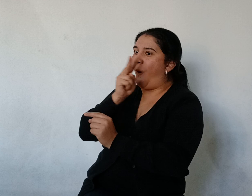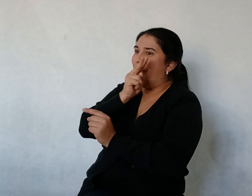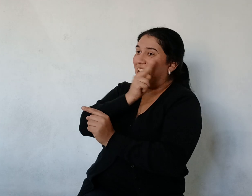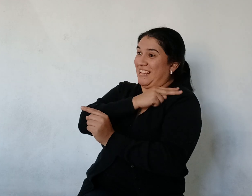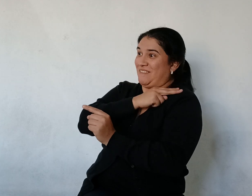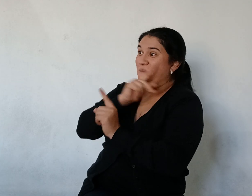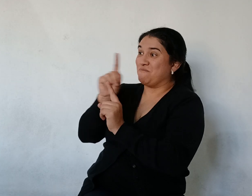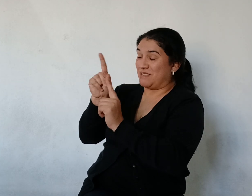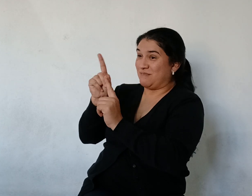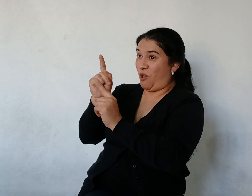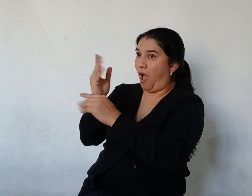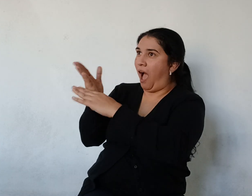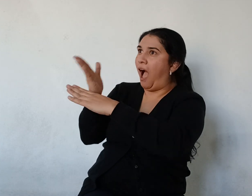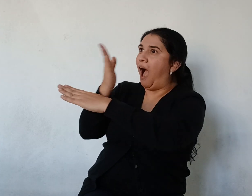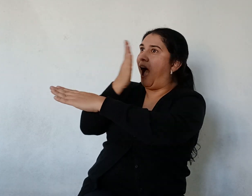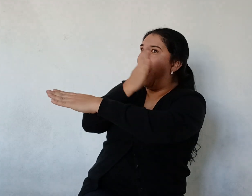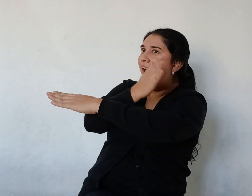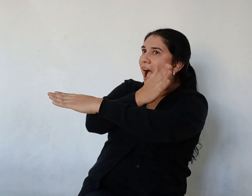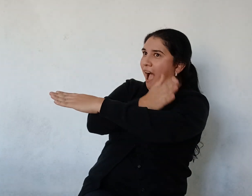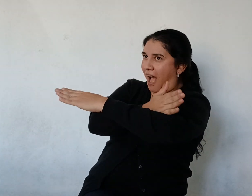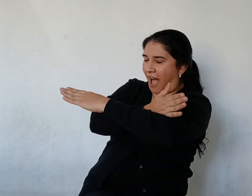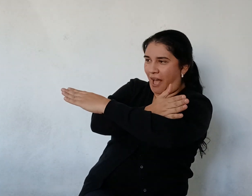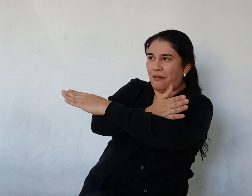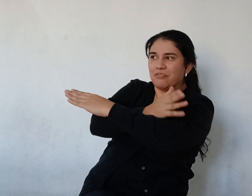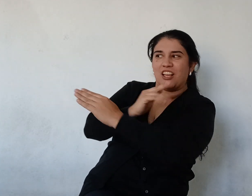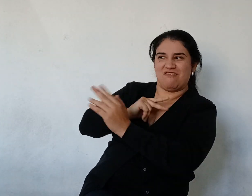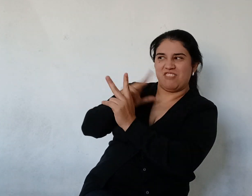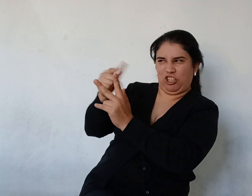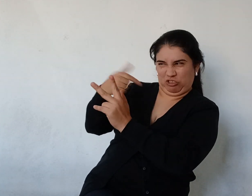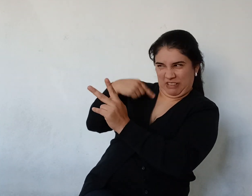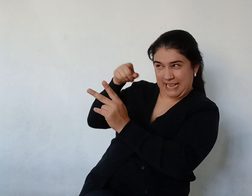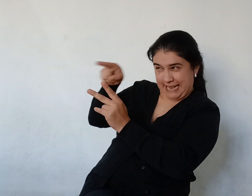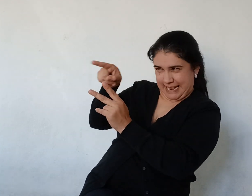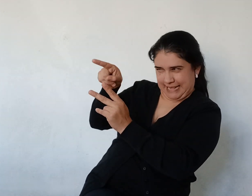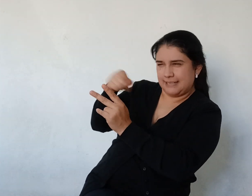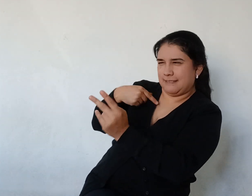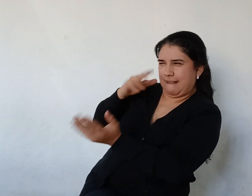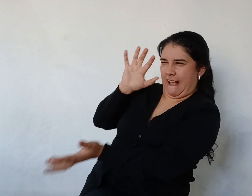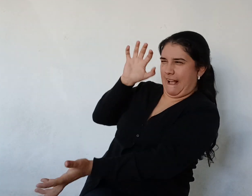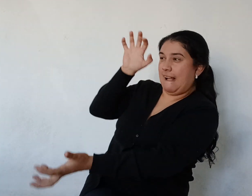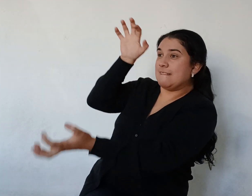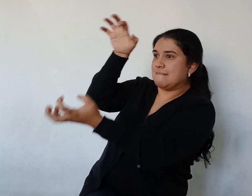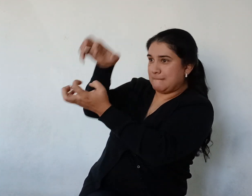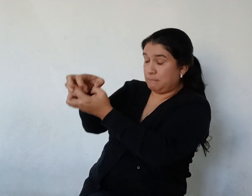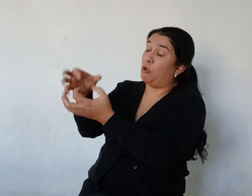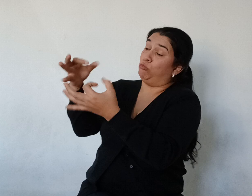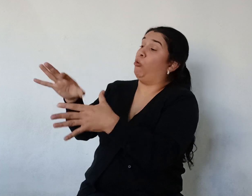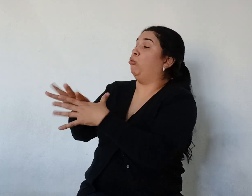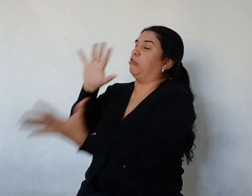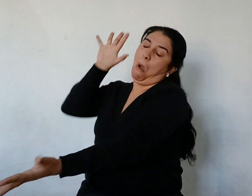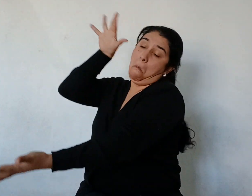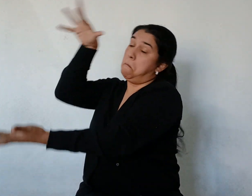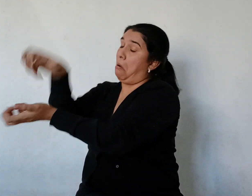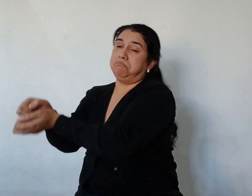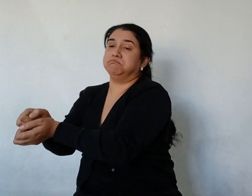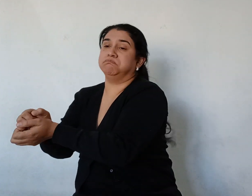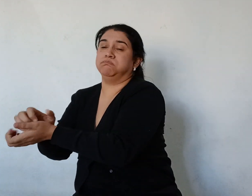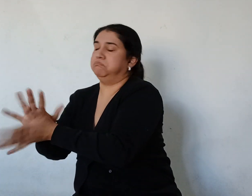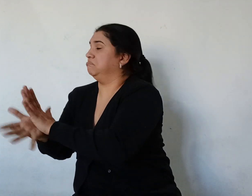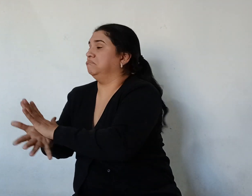viejo amigo Le había prometido Que lo iba a comer Y se lo ha comido Los yacarés Sacaron el resto Del dique